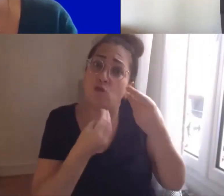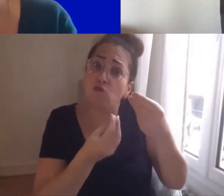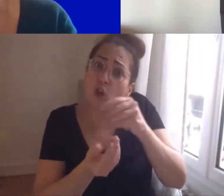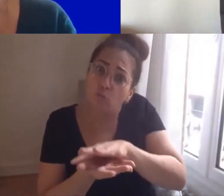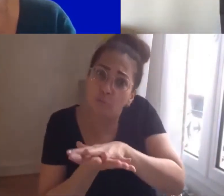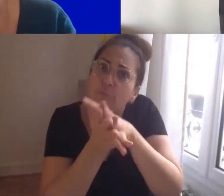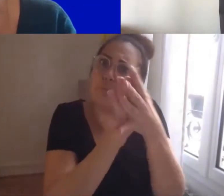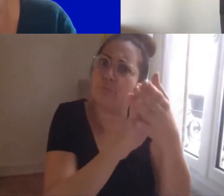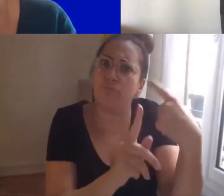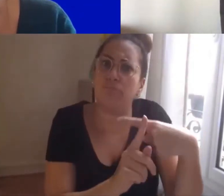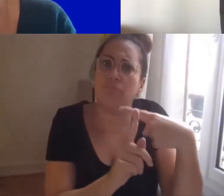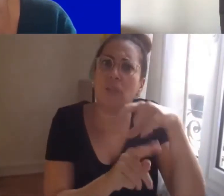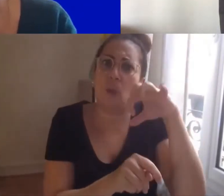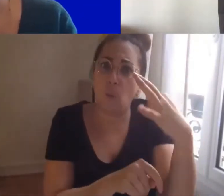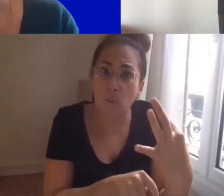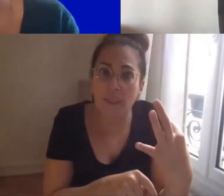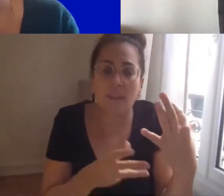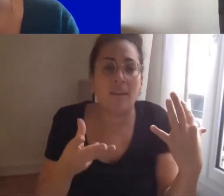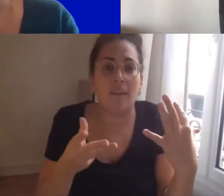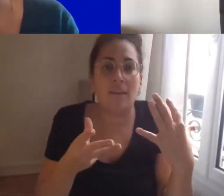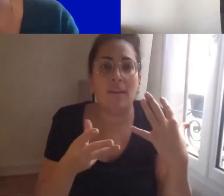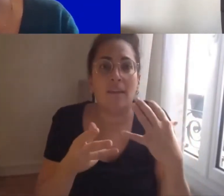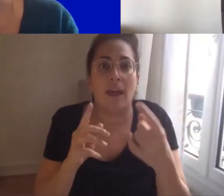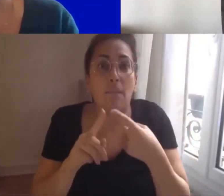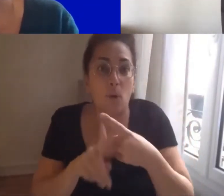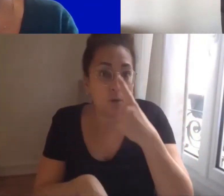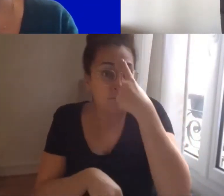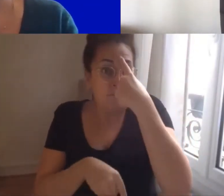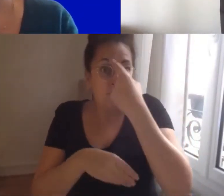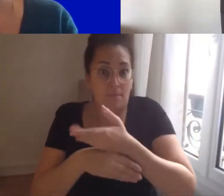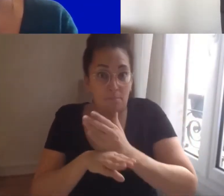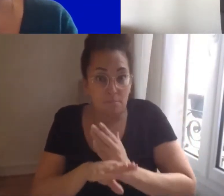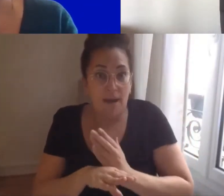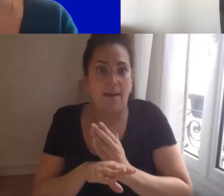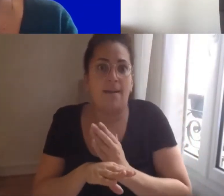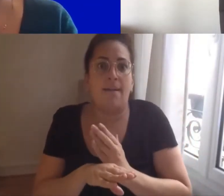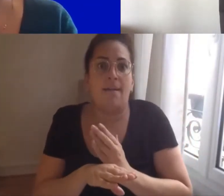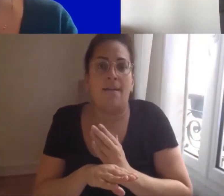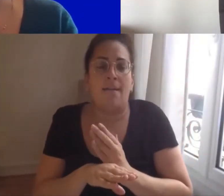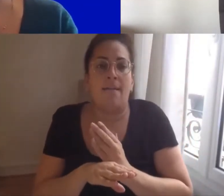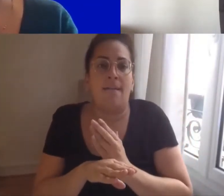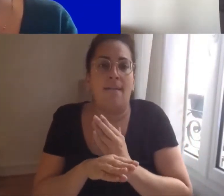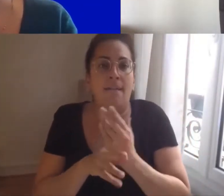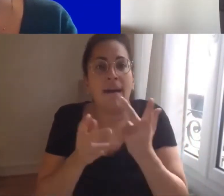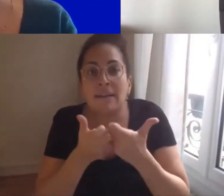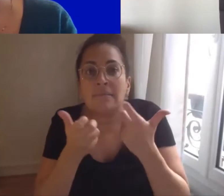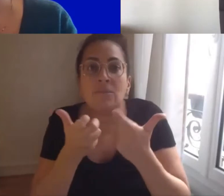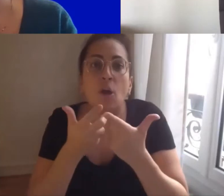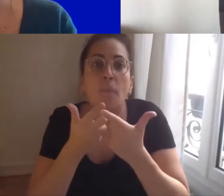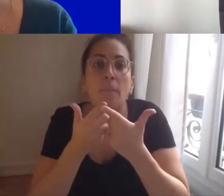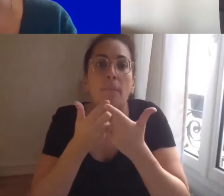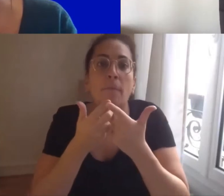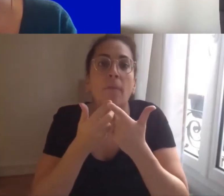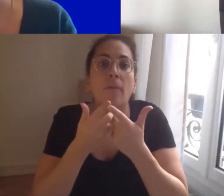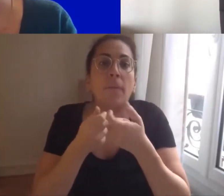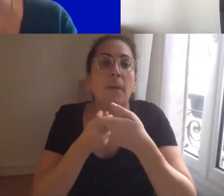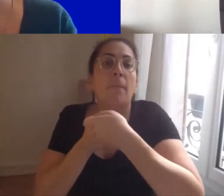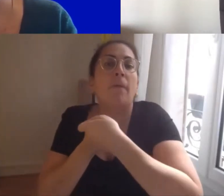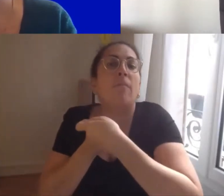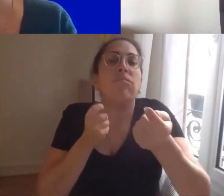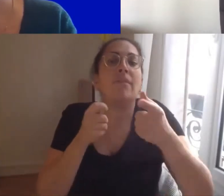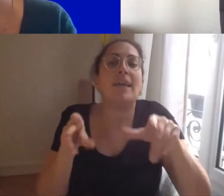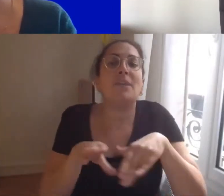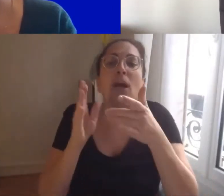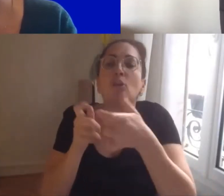effectivement le fait qu'il doit produire une capacité à essaimer innover transformer